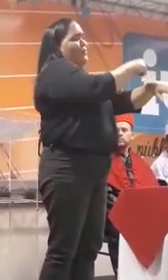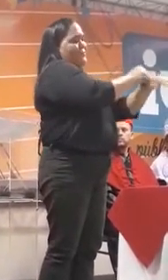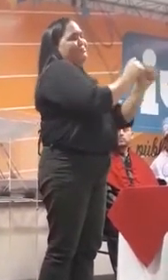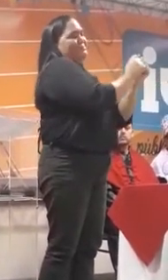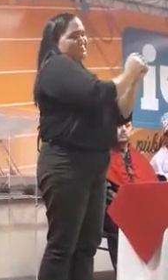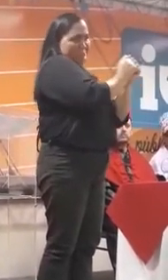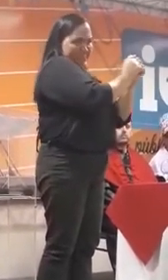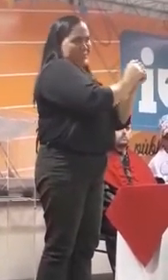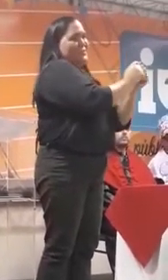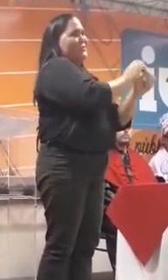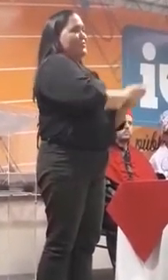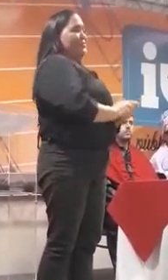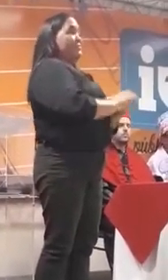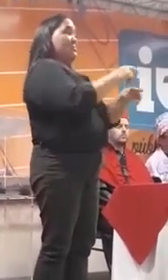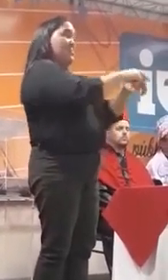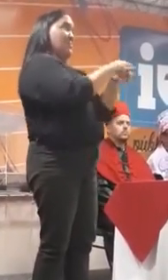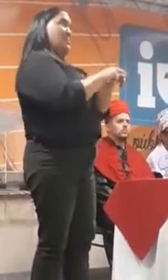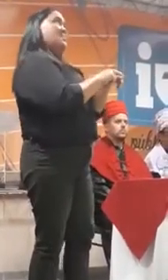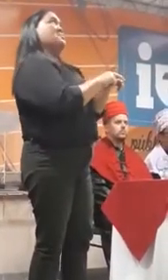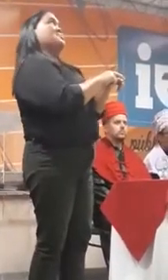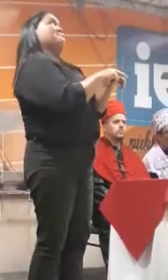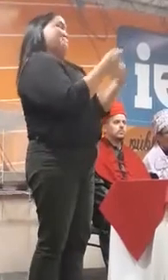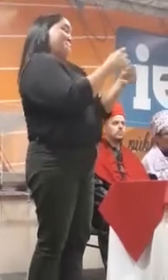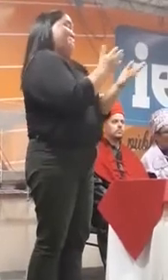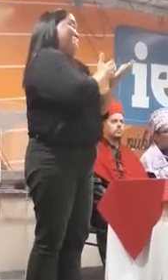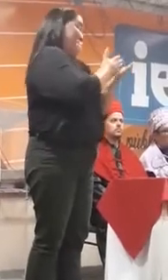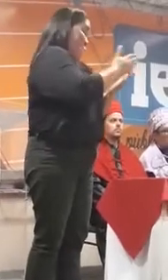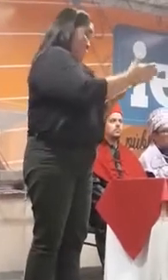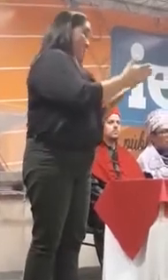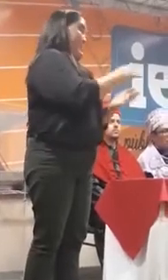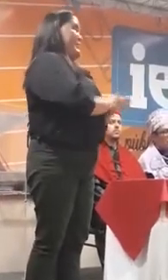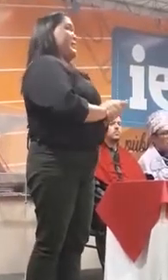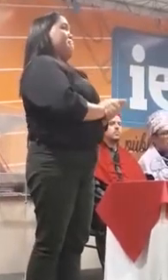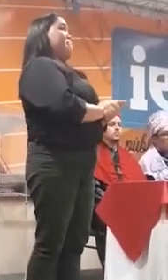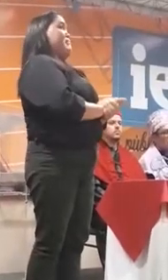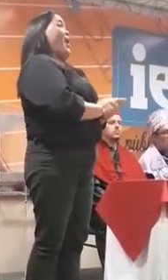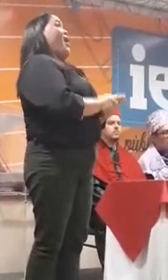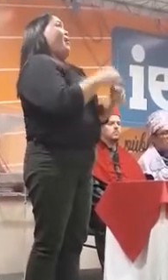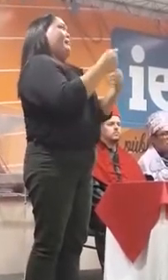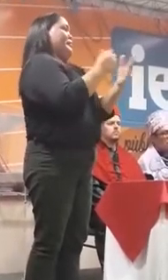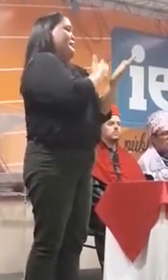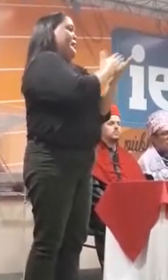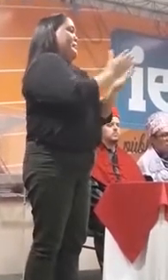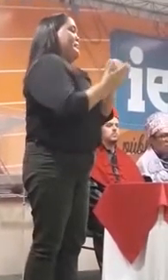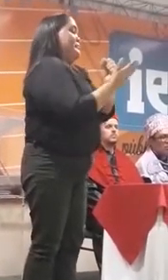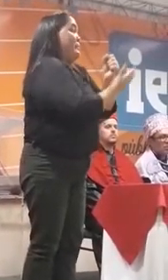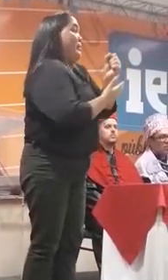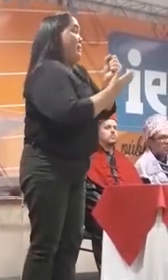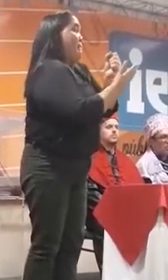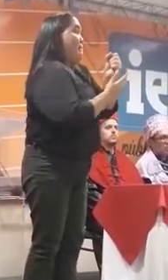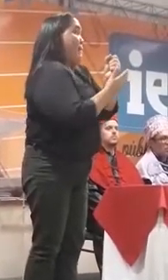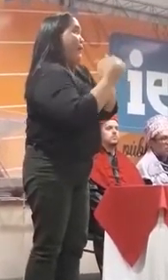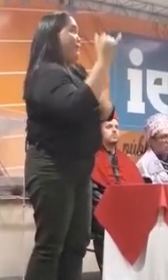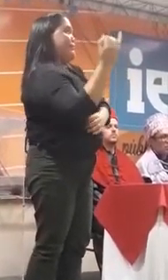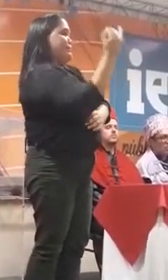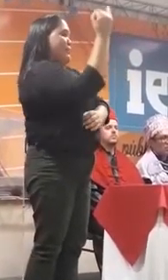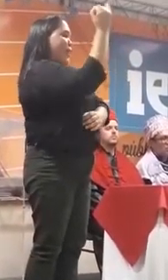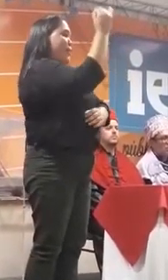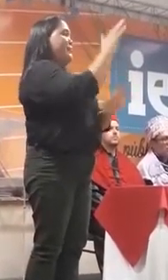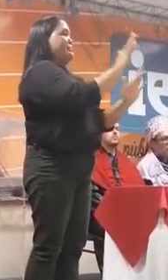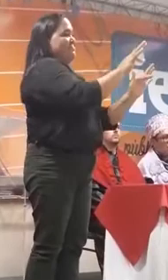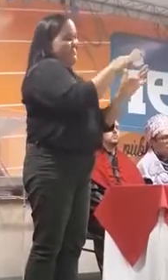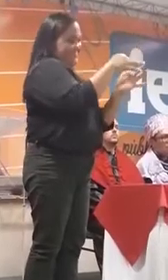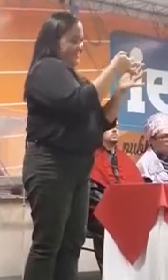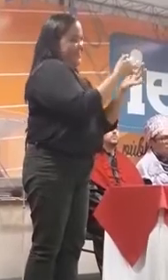eu tenho que começar. E começo com a base de tudo, a família. Muitas histórias no